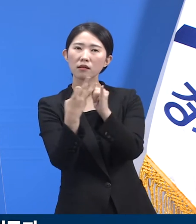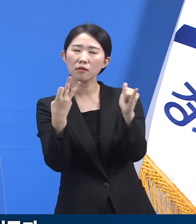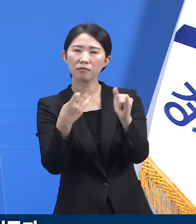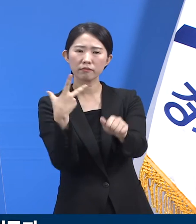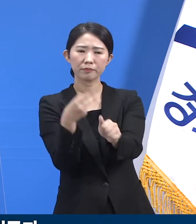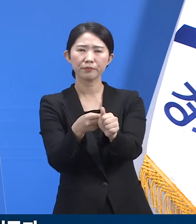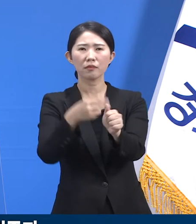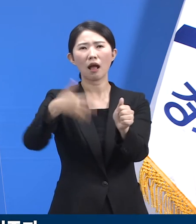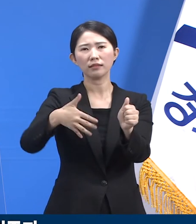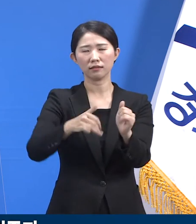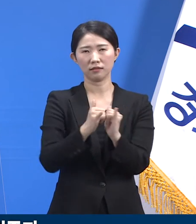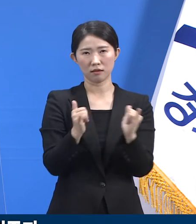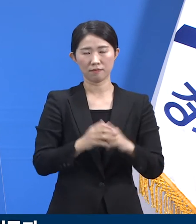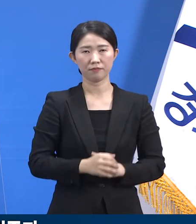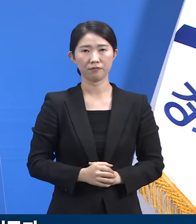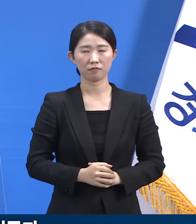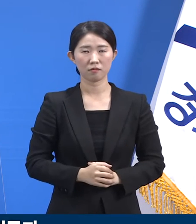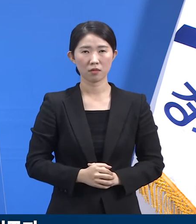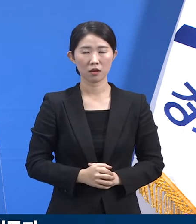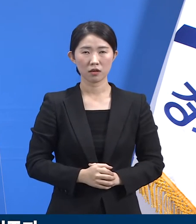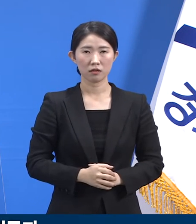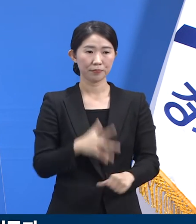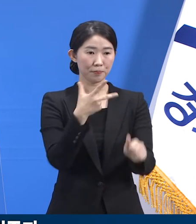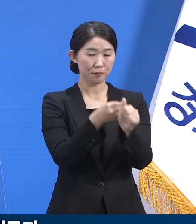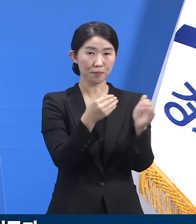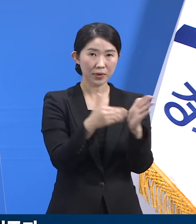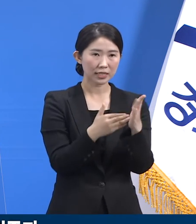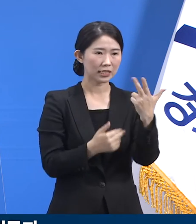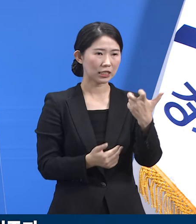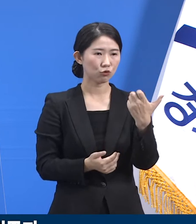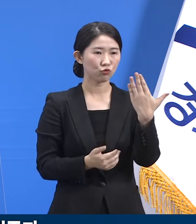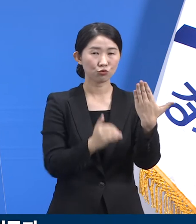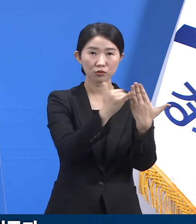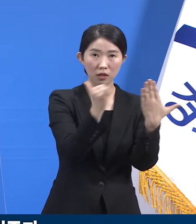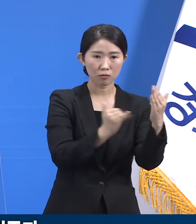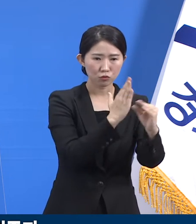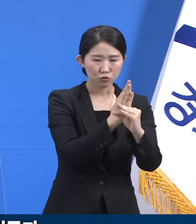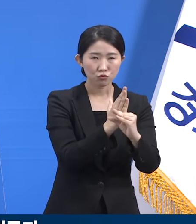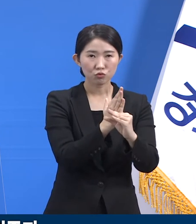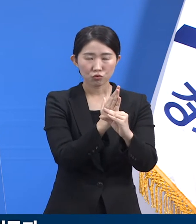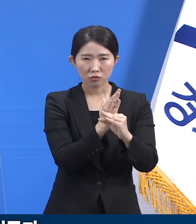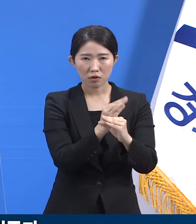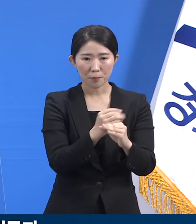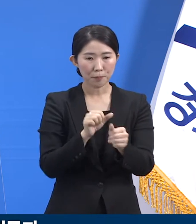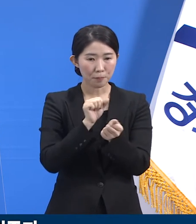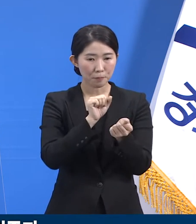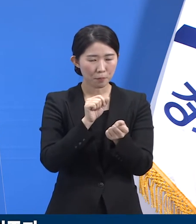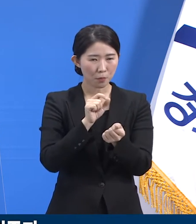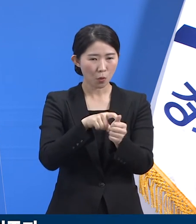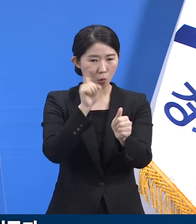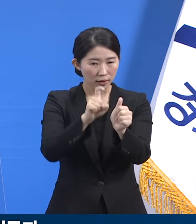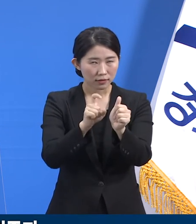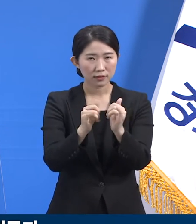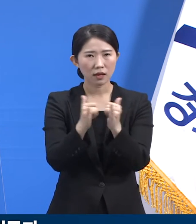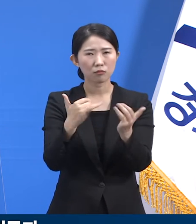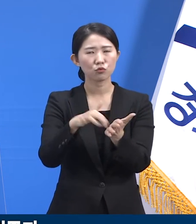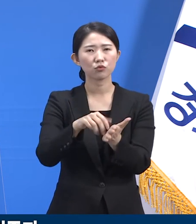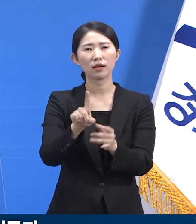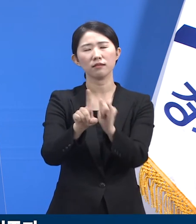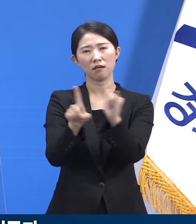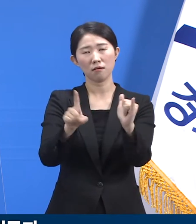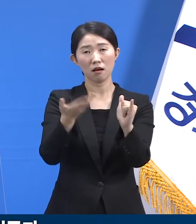접종받았던 환자 79명 중에서는 단 1명만 감염 사례가 발생했지만 백신을